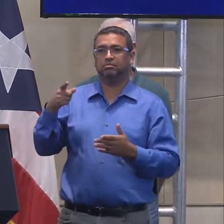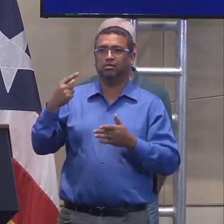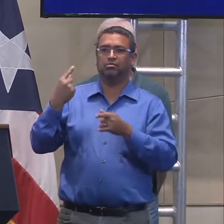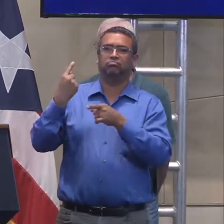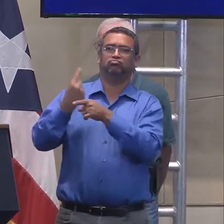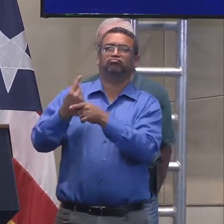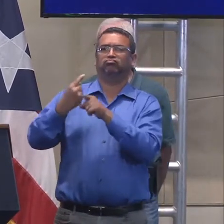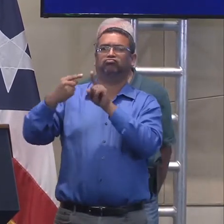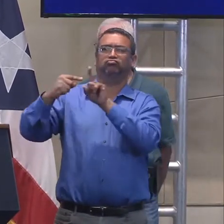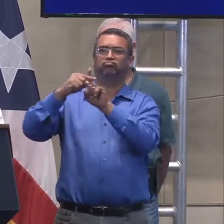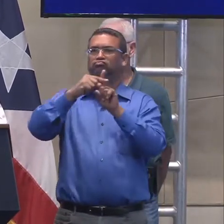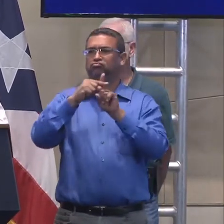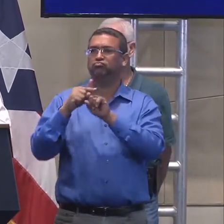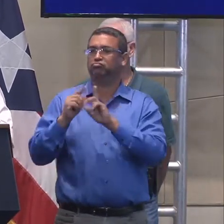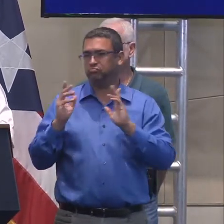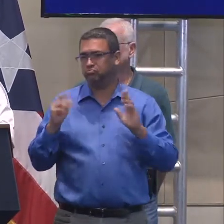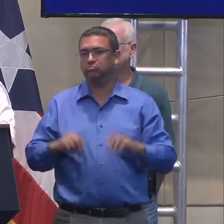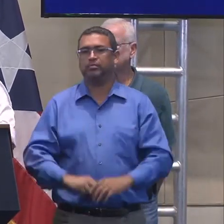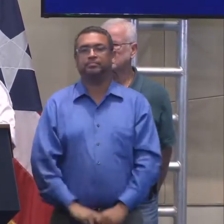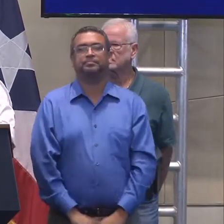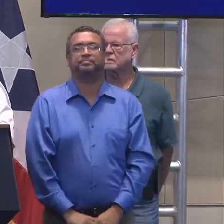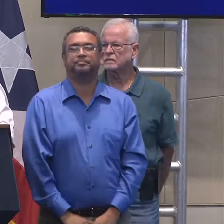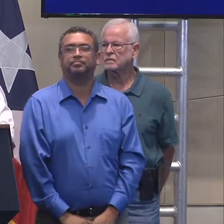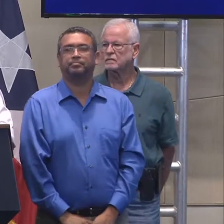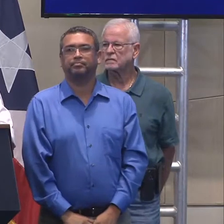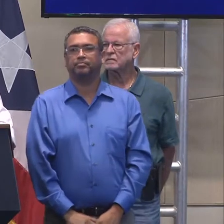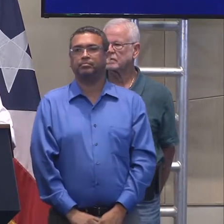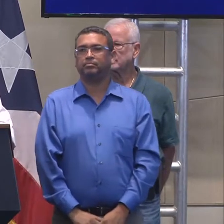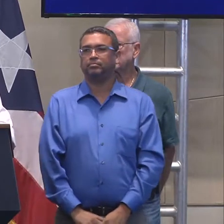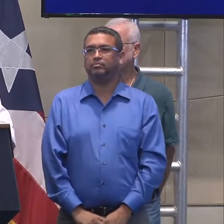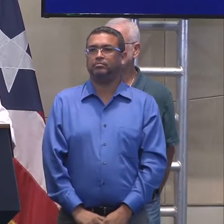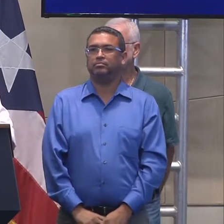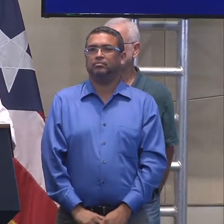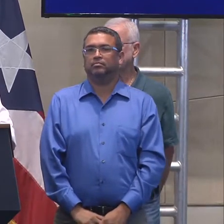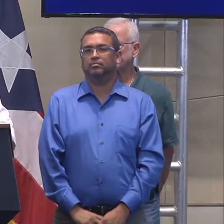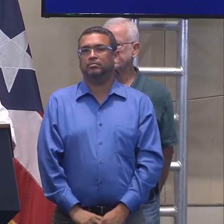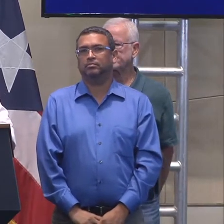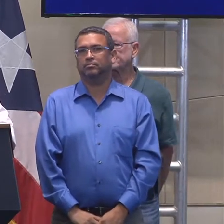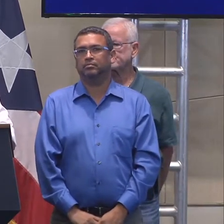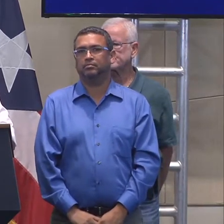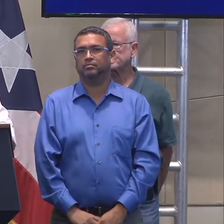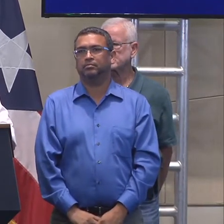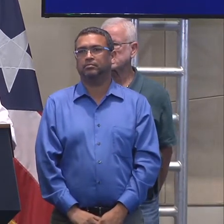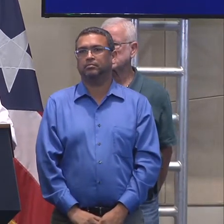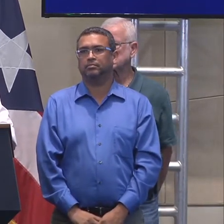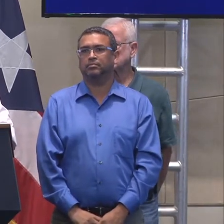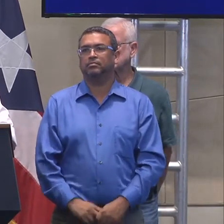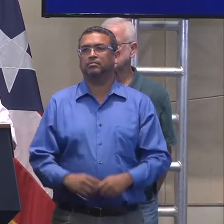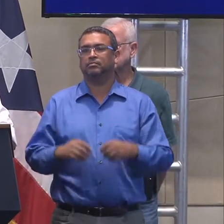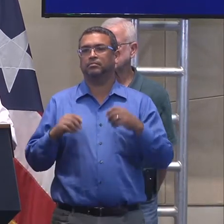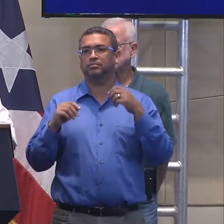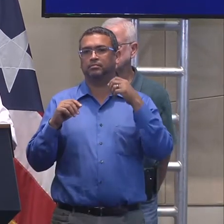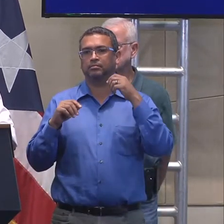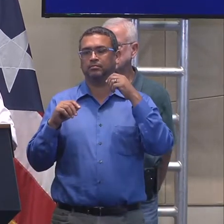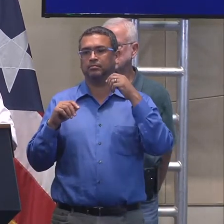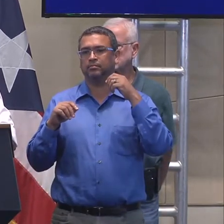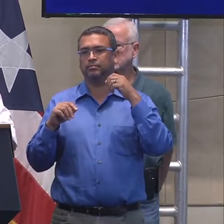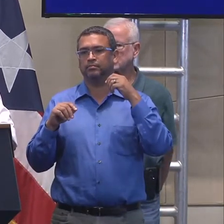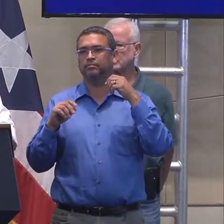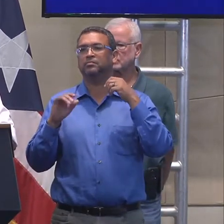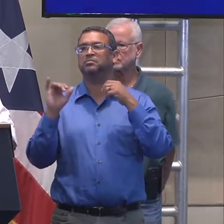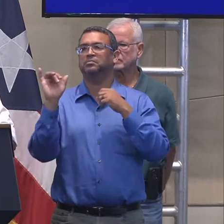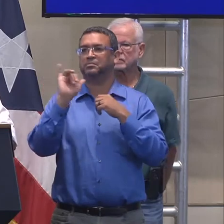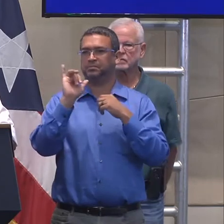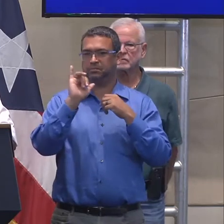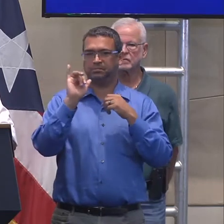en ese, eh, esfuerzo. Segundo, ¿verdad? Todavía no sé cuán materializado está esto, pero hemos visto